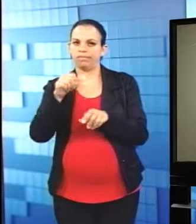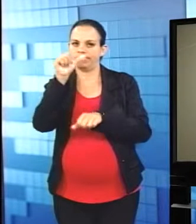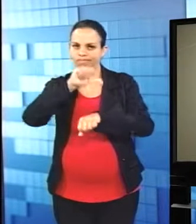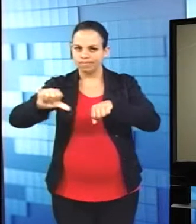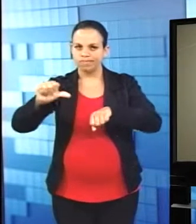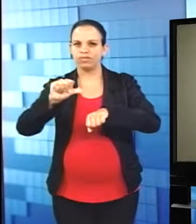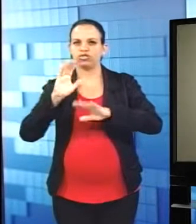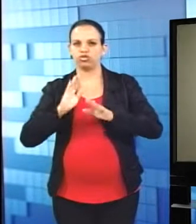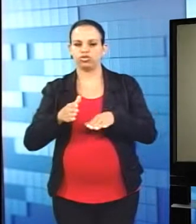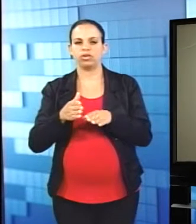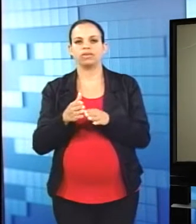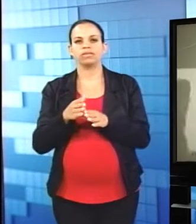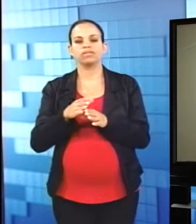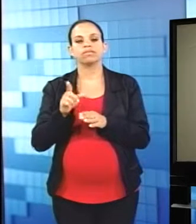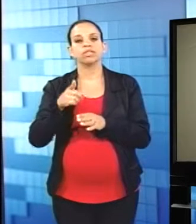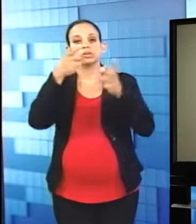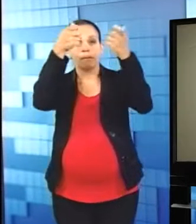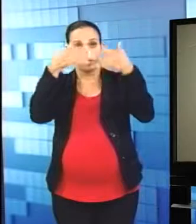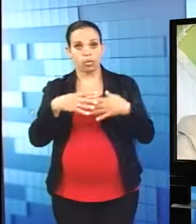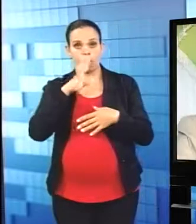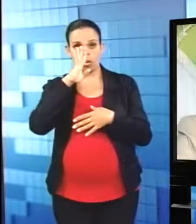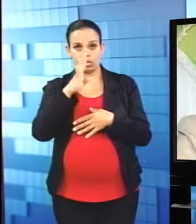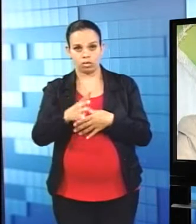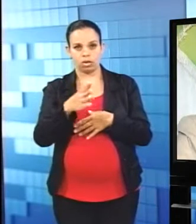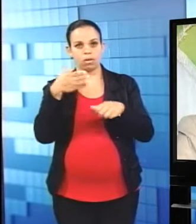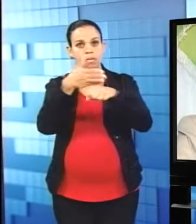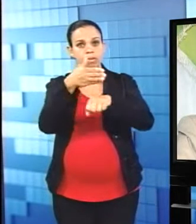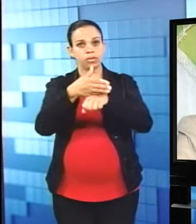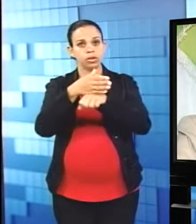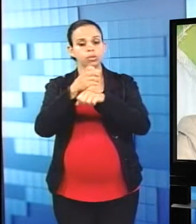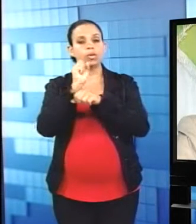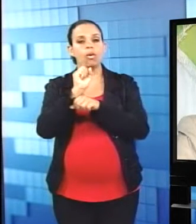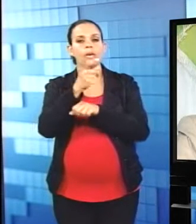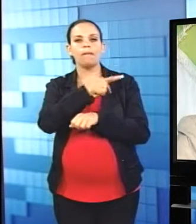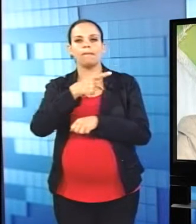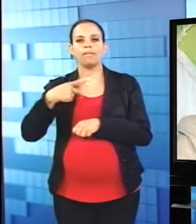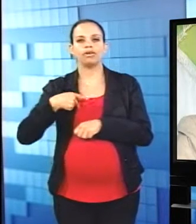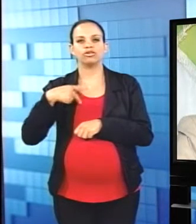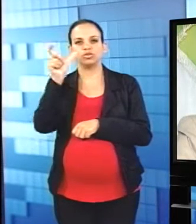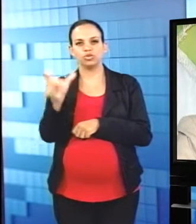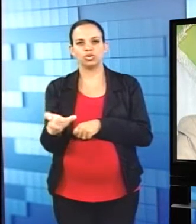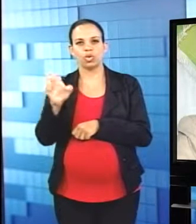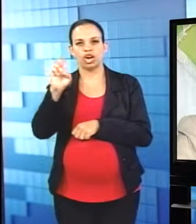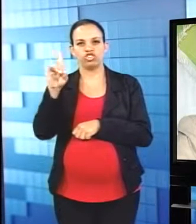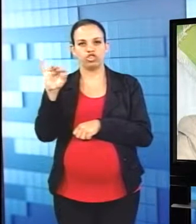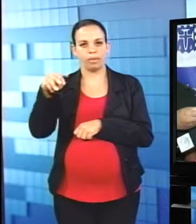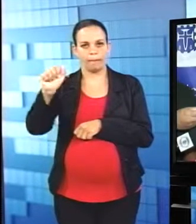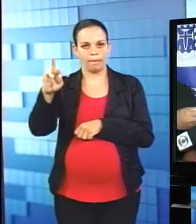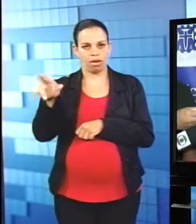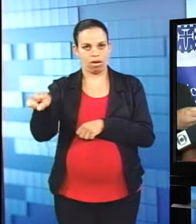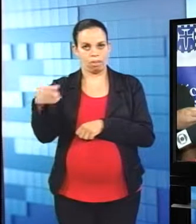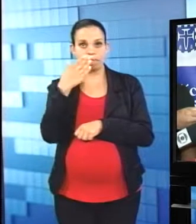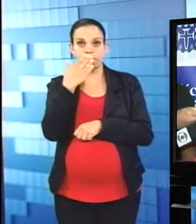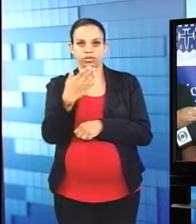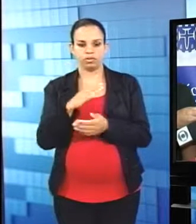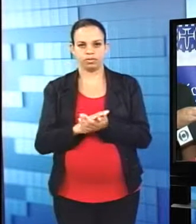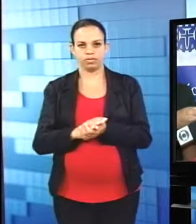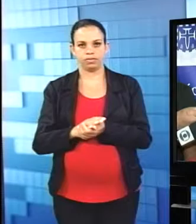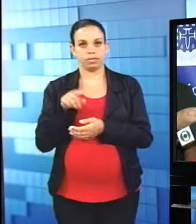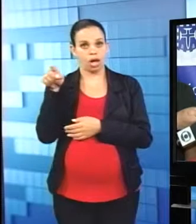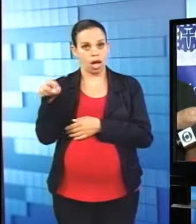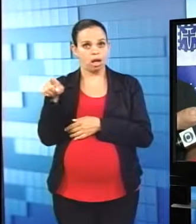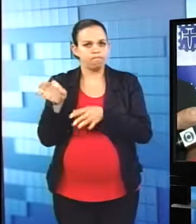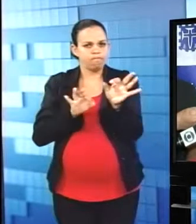tantos meninos sonham em ser jogador de futebol. Estas e outras informações agora